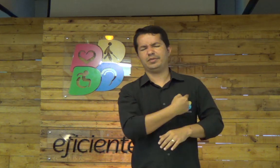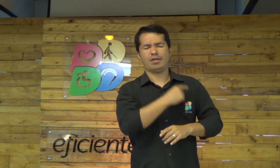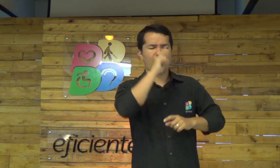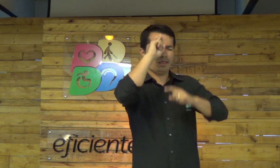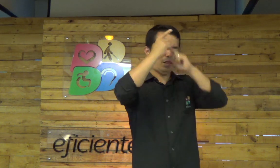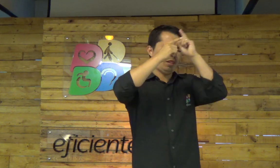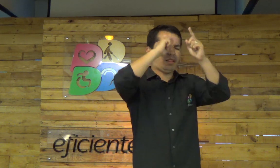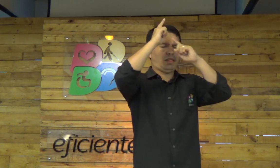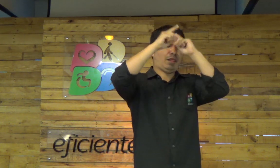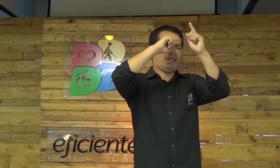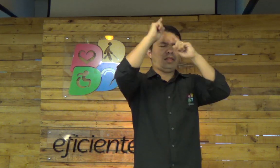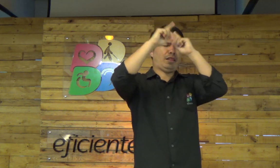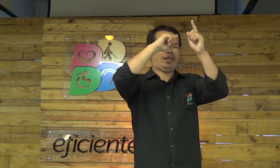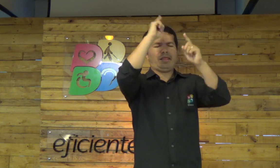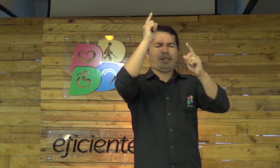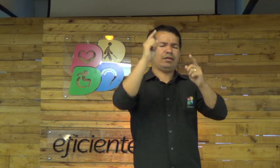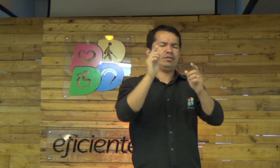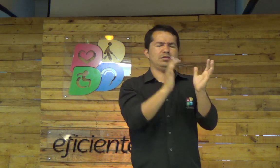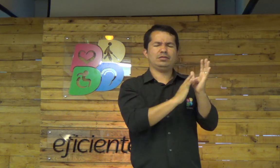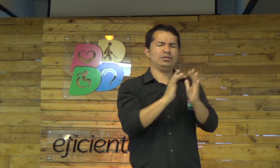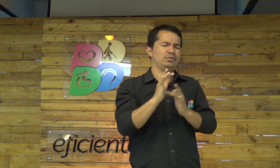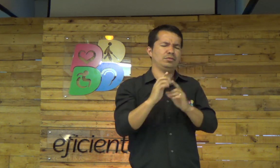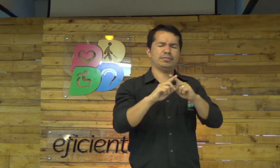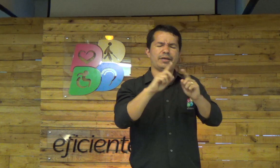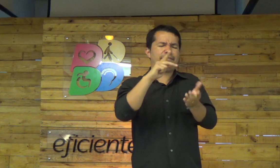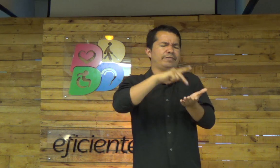quantas coisas maravilhosas, quantas maravilhosas e importantes que nós